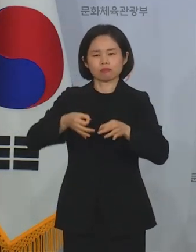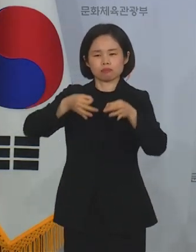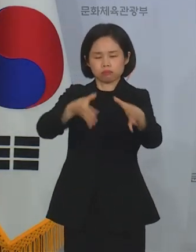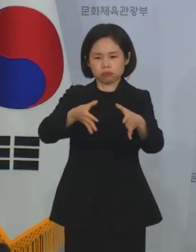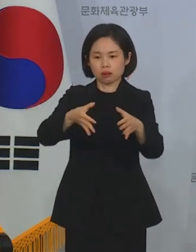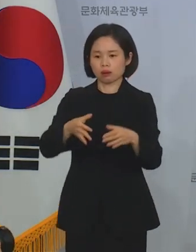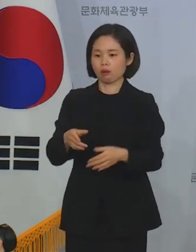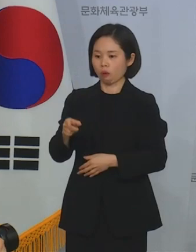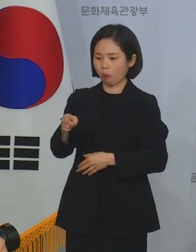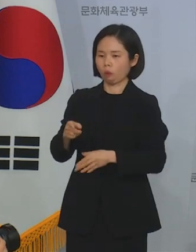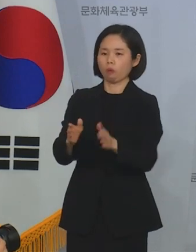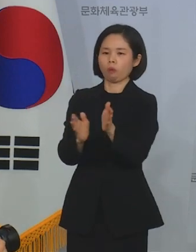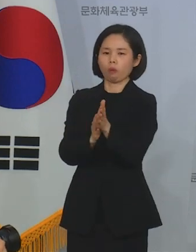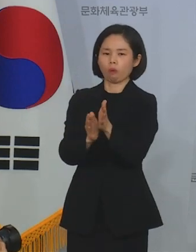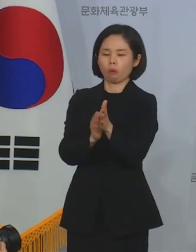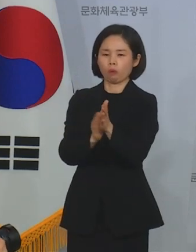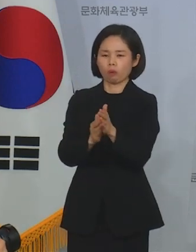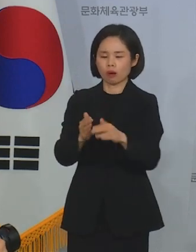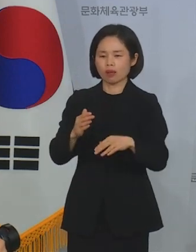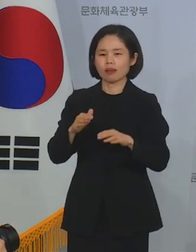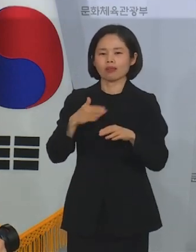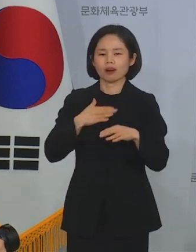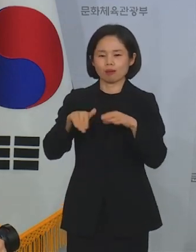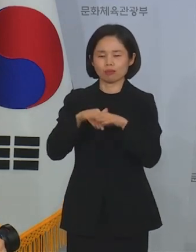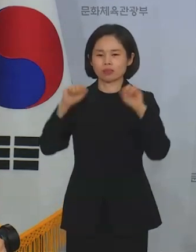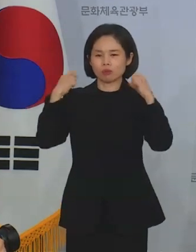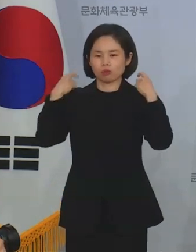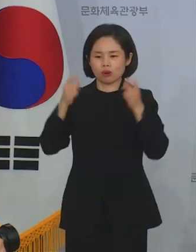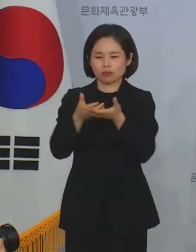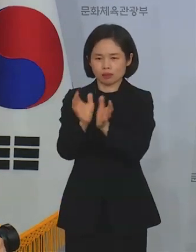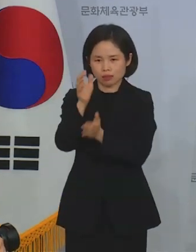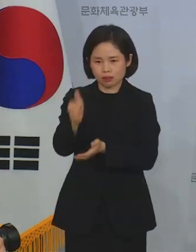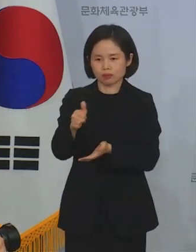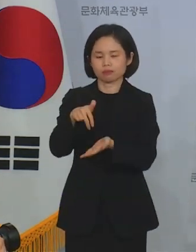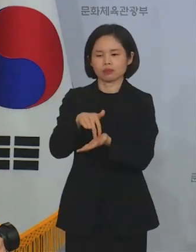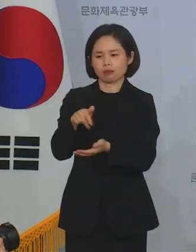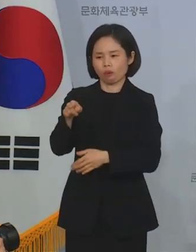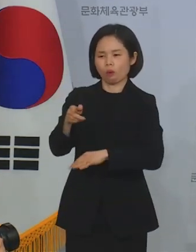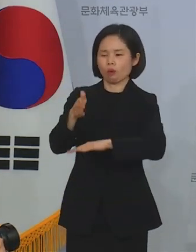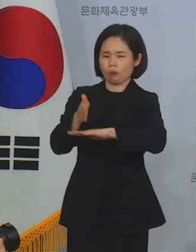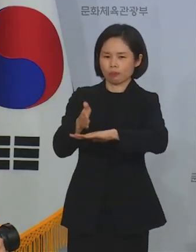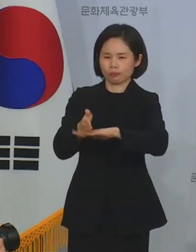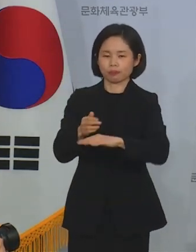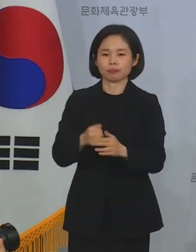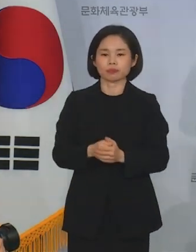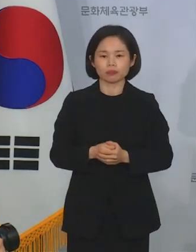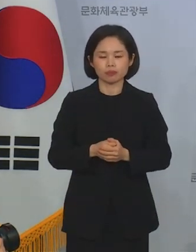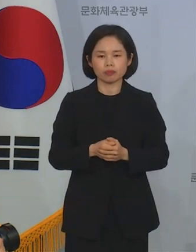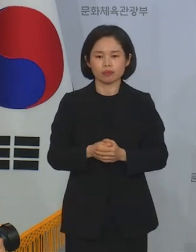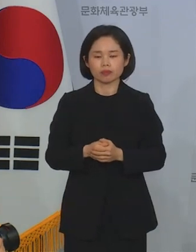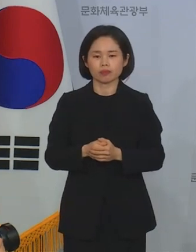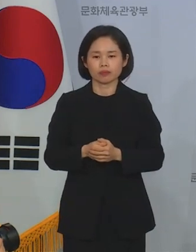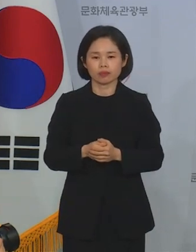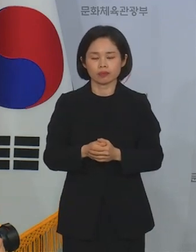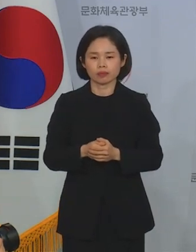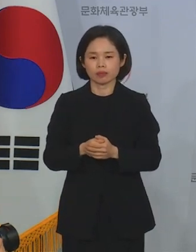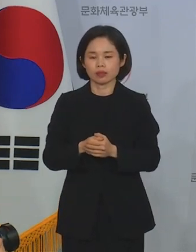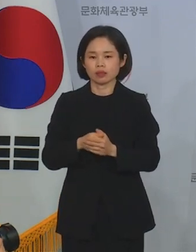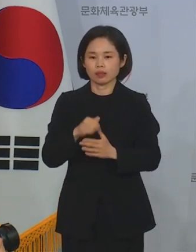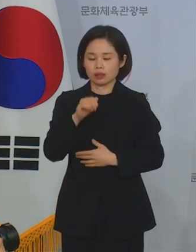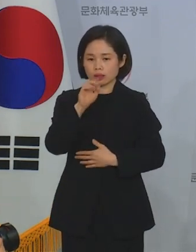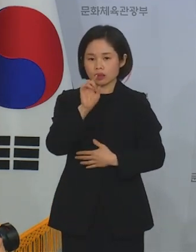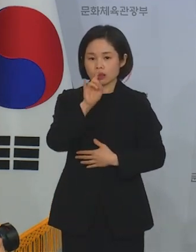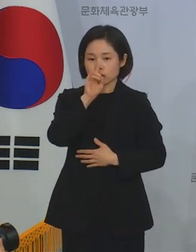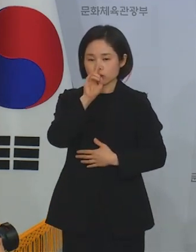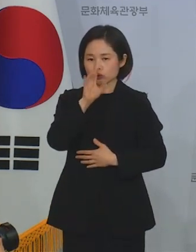문화체육관광부 장관으로서 깊은 감사를 드립니다. 이미 유족 측이 발표한 바와 같이 고인의